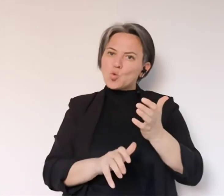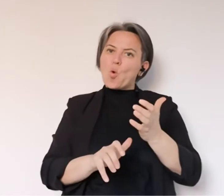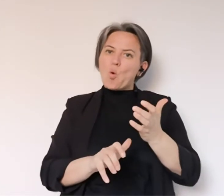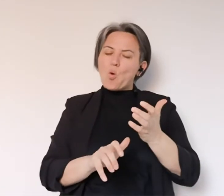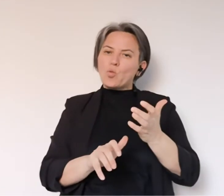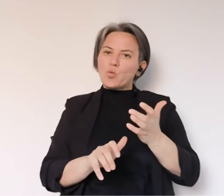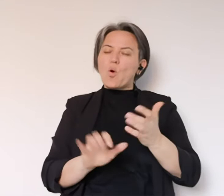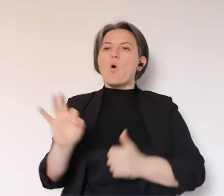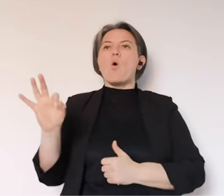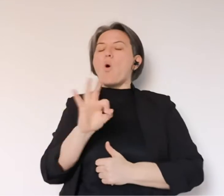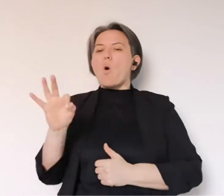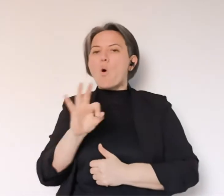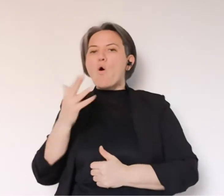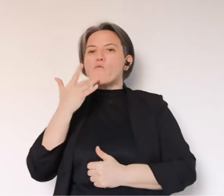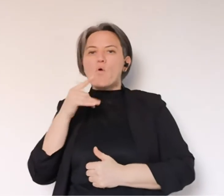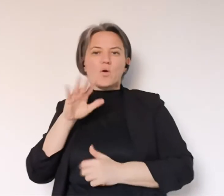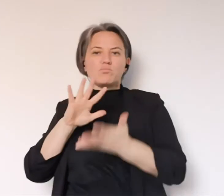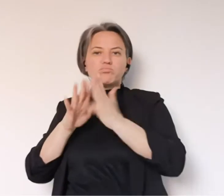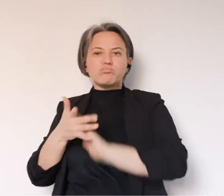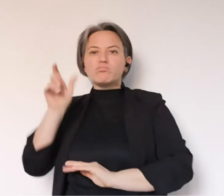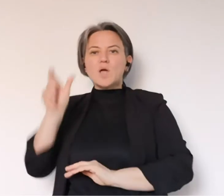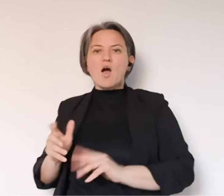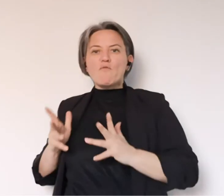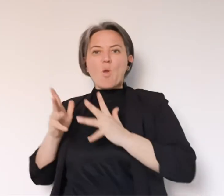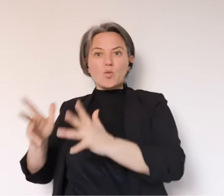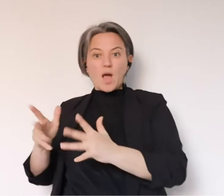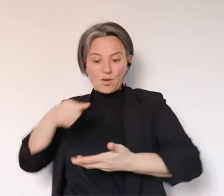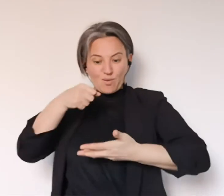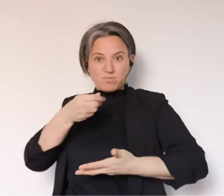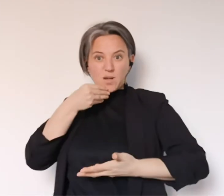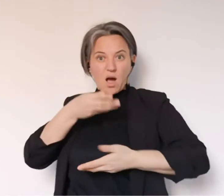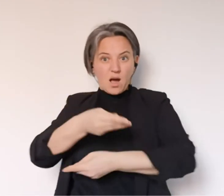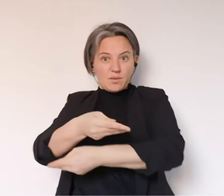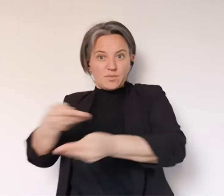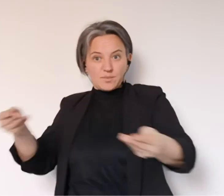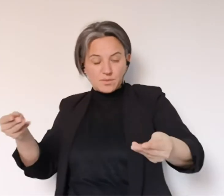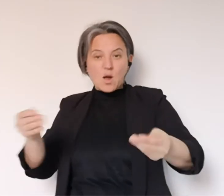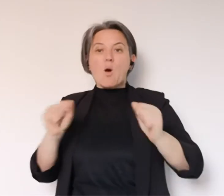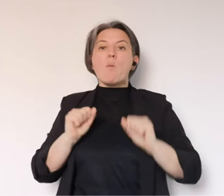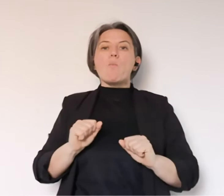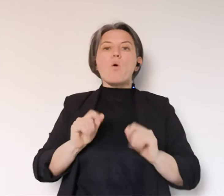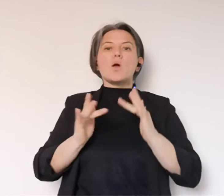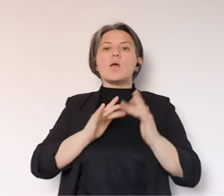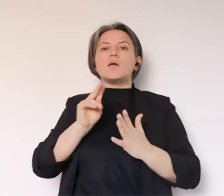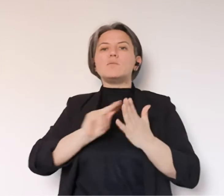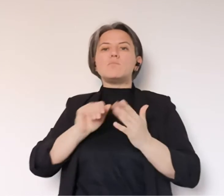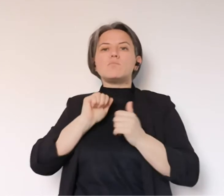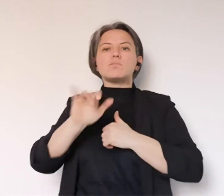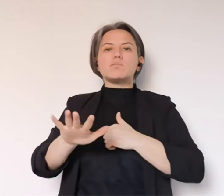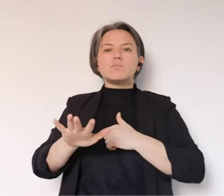oppure semplicemente siete persone che sono in grado di mettersi in campo per poter fare i volontari e dare una mano alla